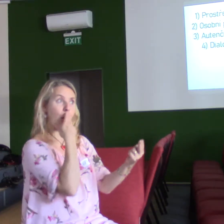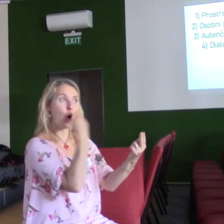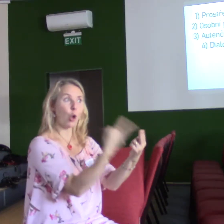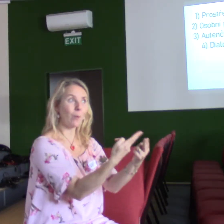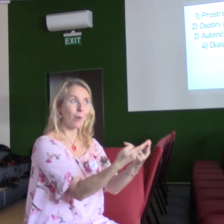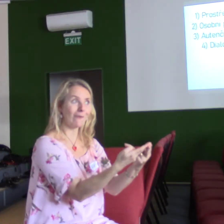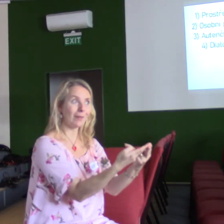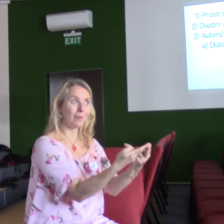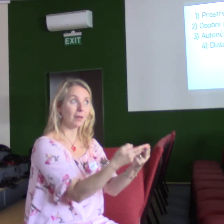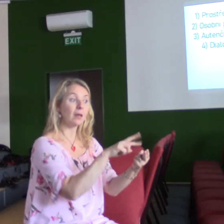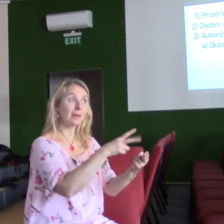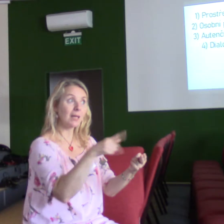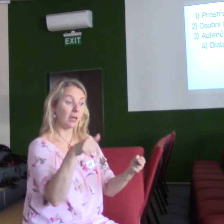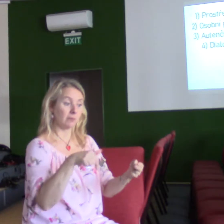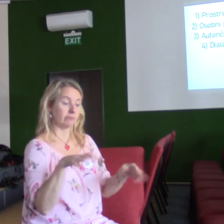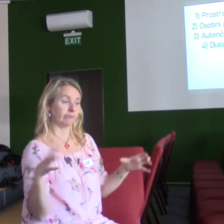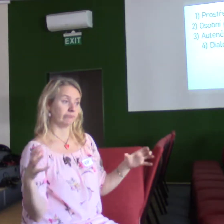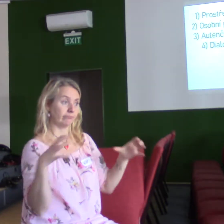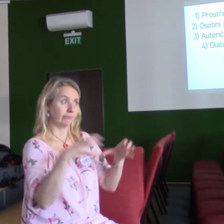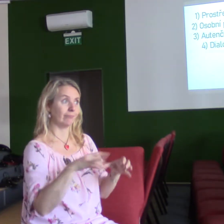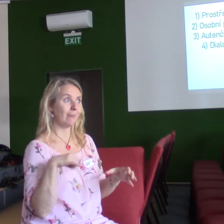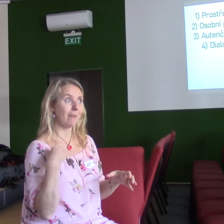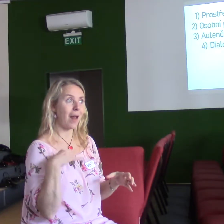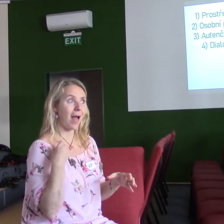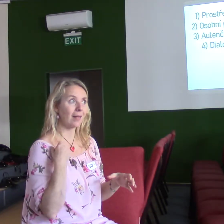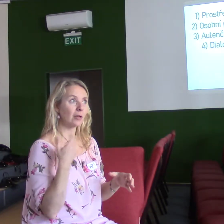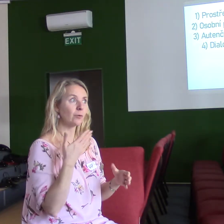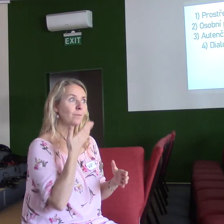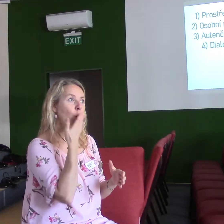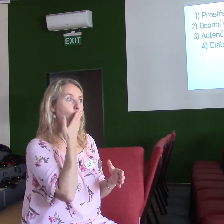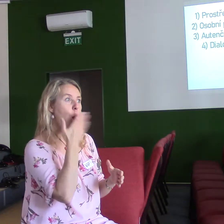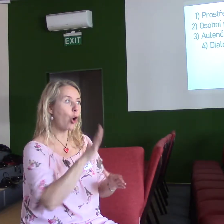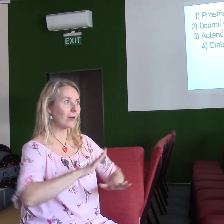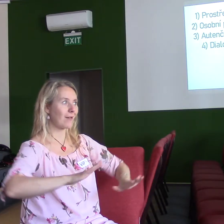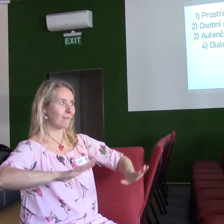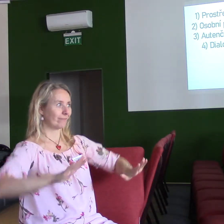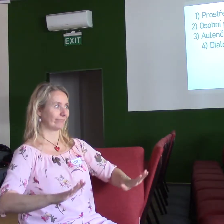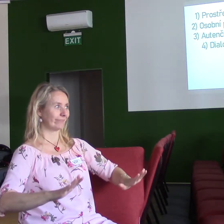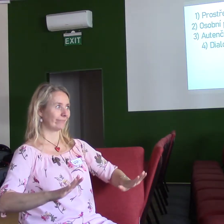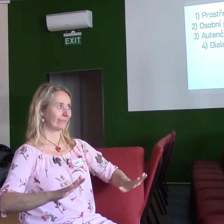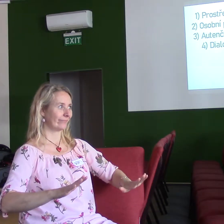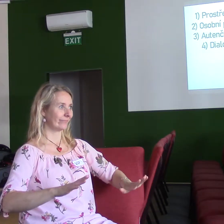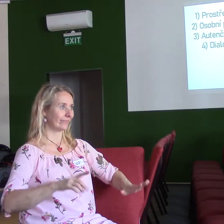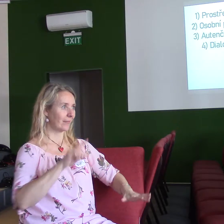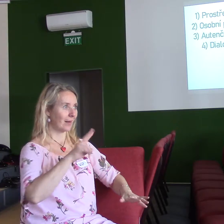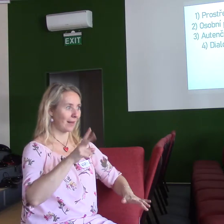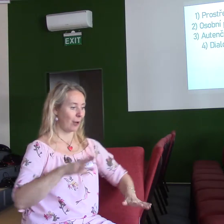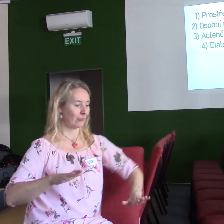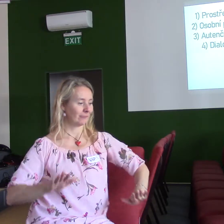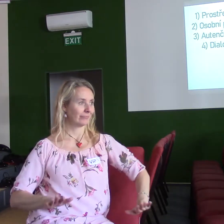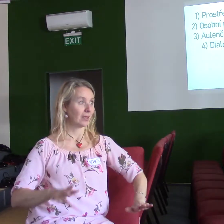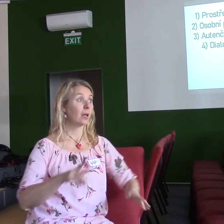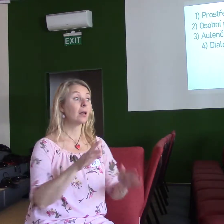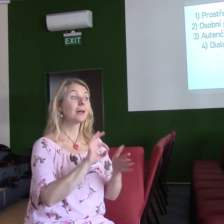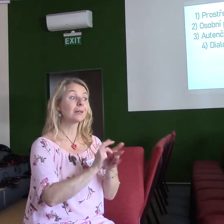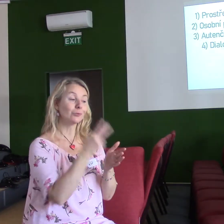Proto někdy na mláříckých shromáždích máme horké křeslo nebo nějakou talkshow. Ostatně, když se podíváte do Bibla,